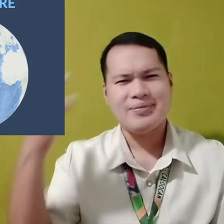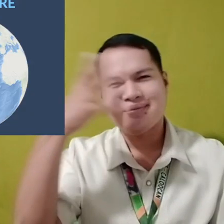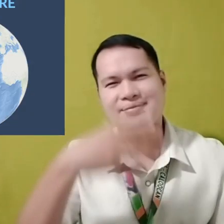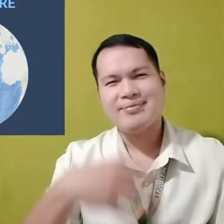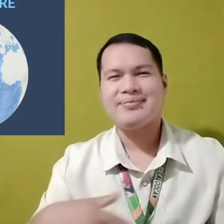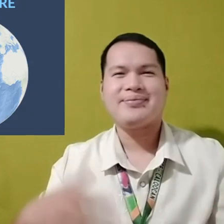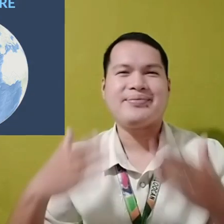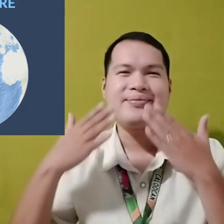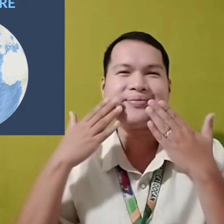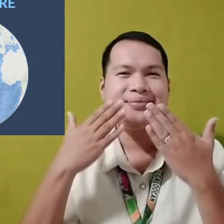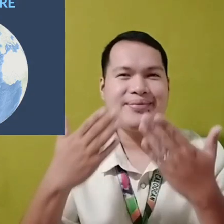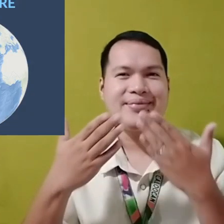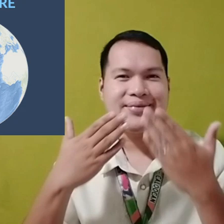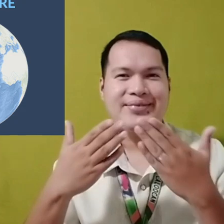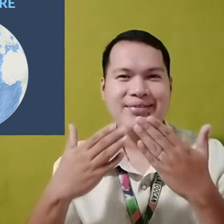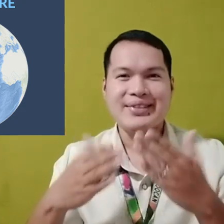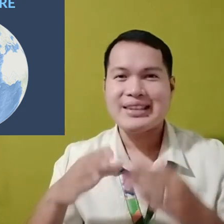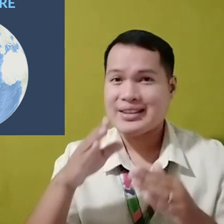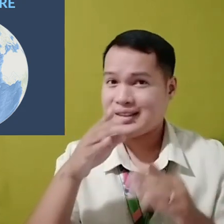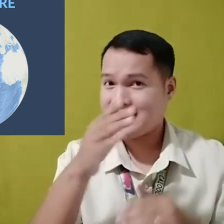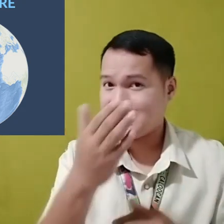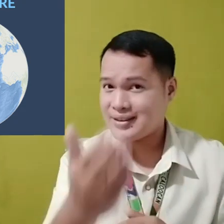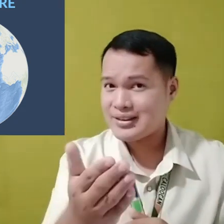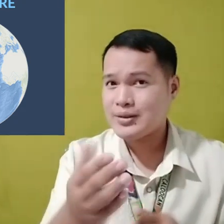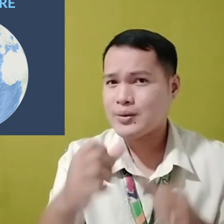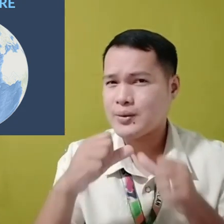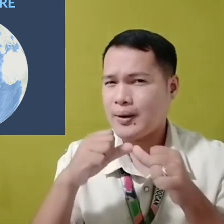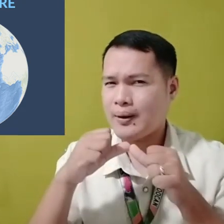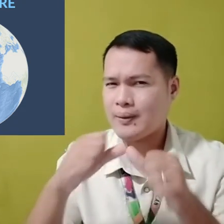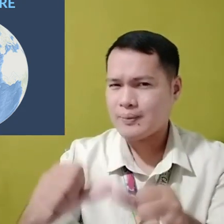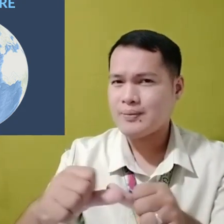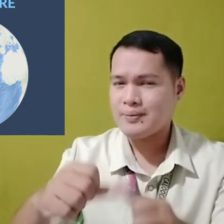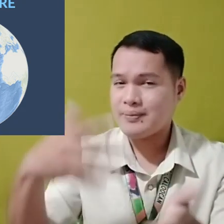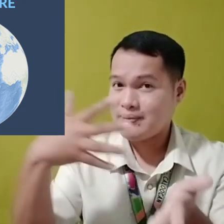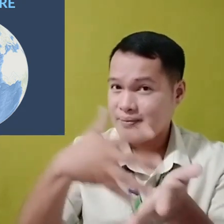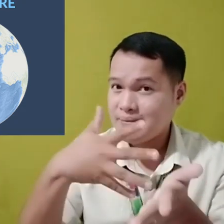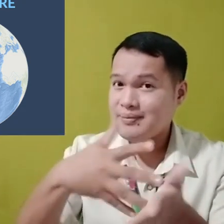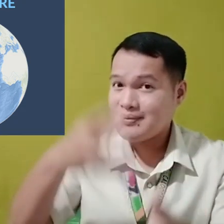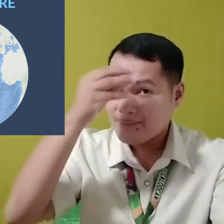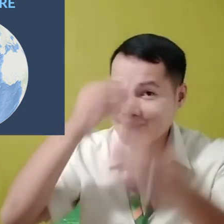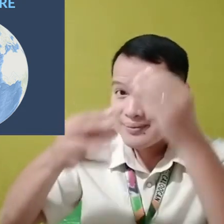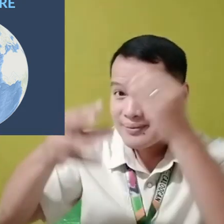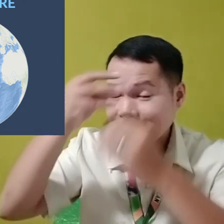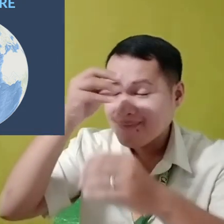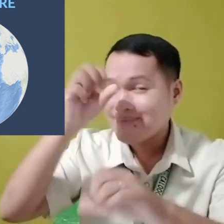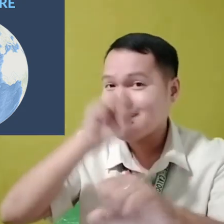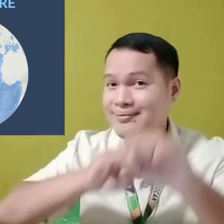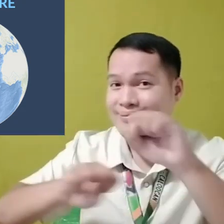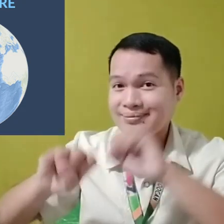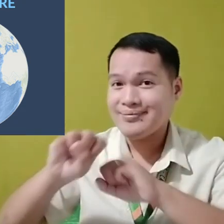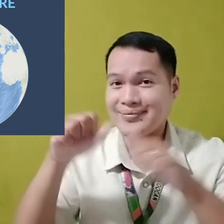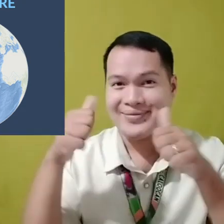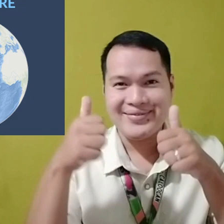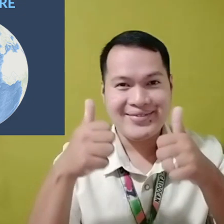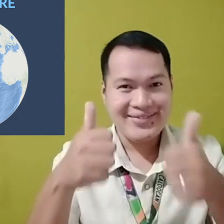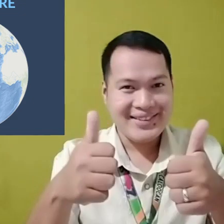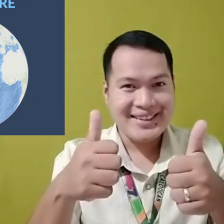Napakaganda at maraming salamat sa inyo sa patuloy na pag-aaral ng ating science.